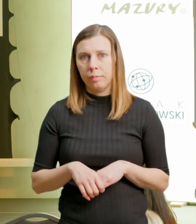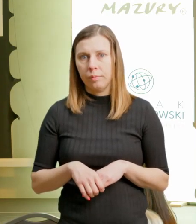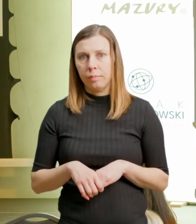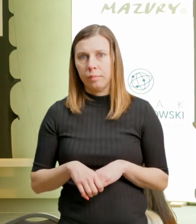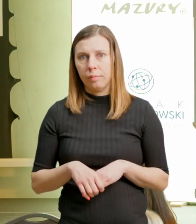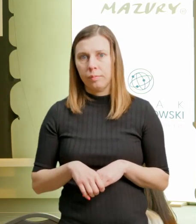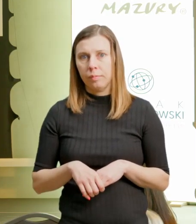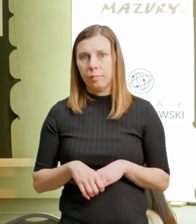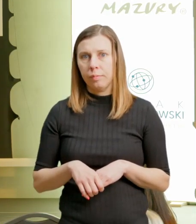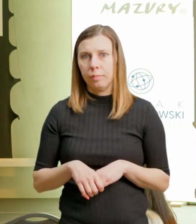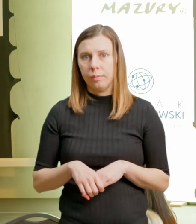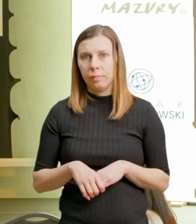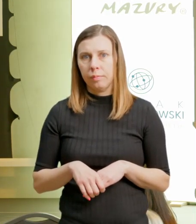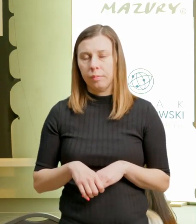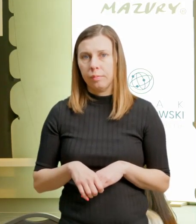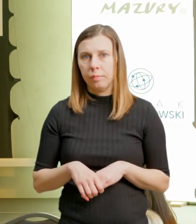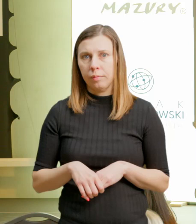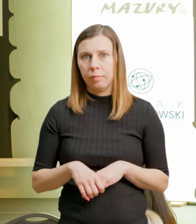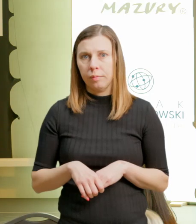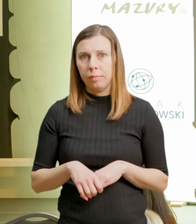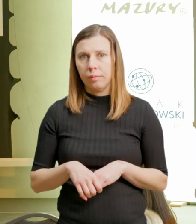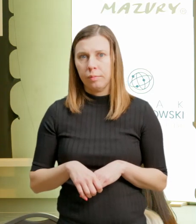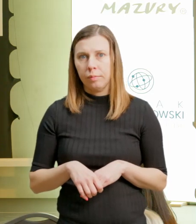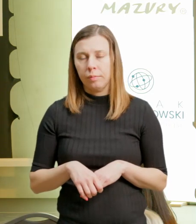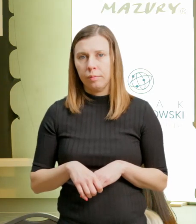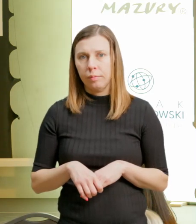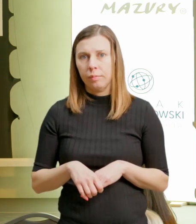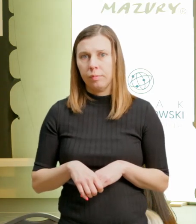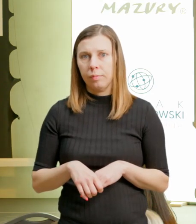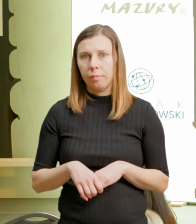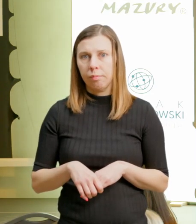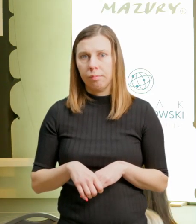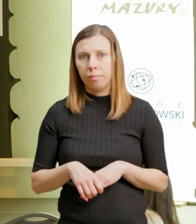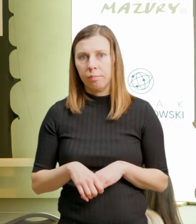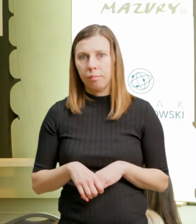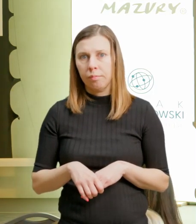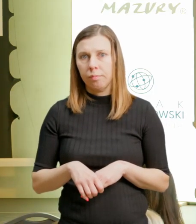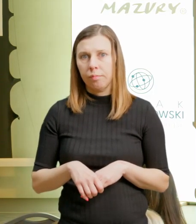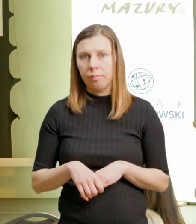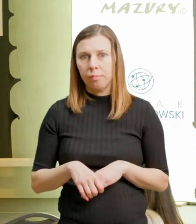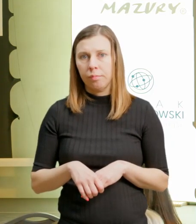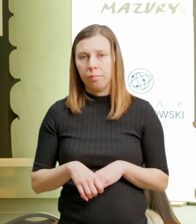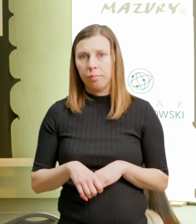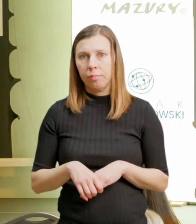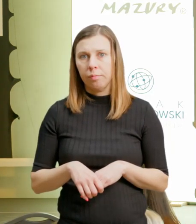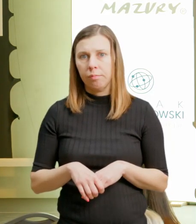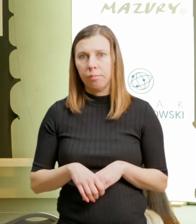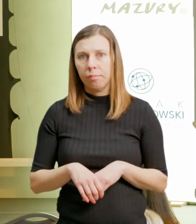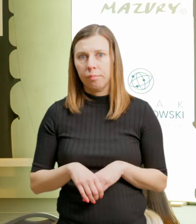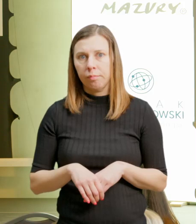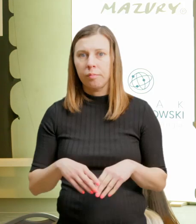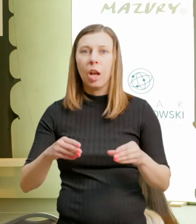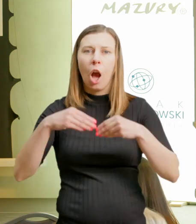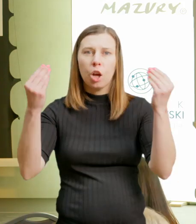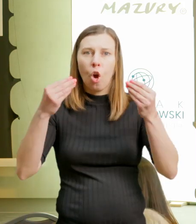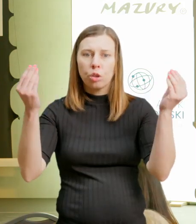atrakcji jak warsztaty kulinarne. Rozwój technologii ułatwiających podróżowanie